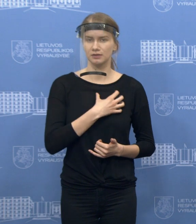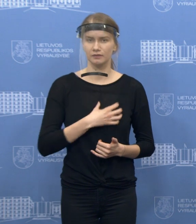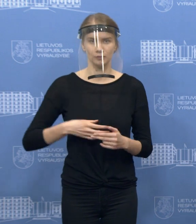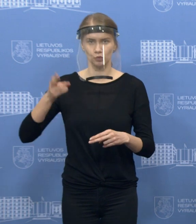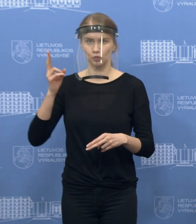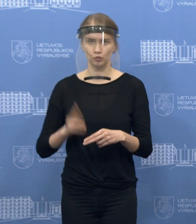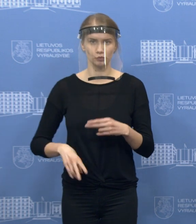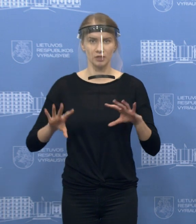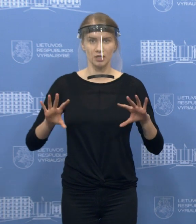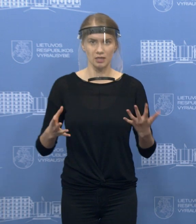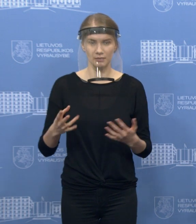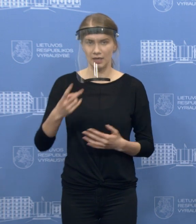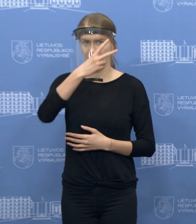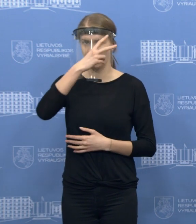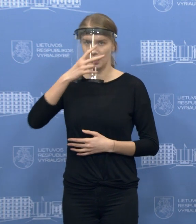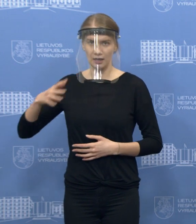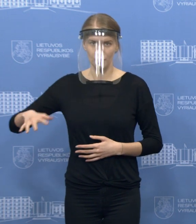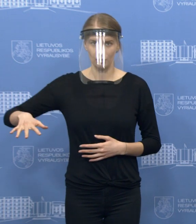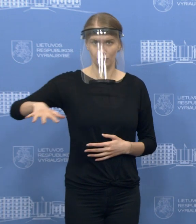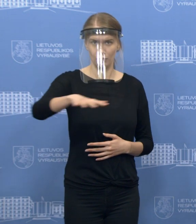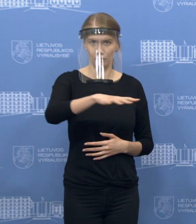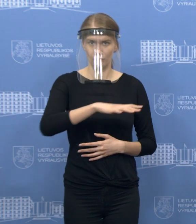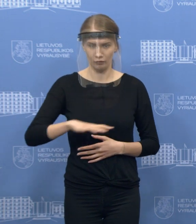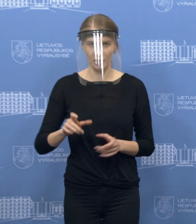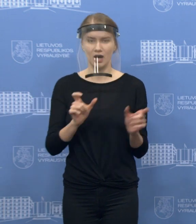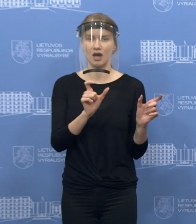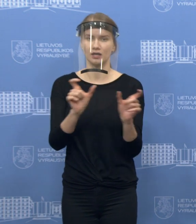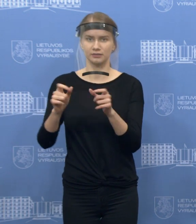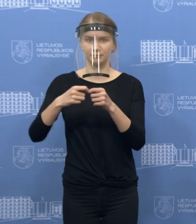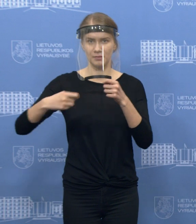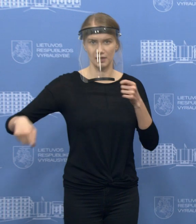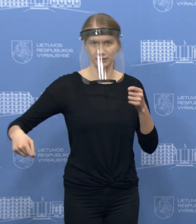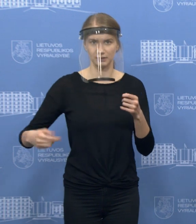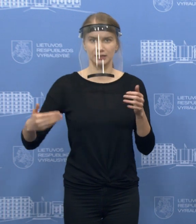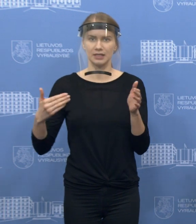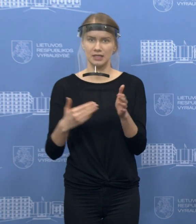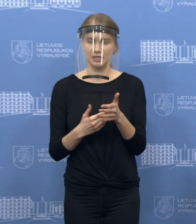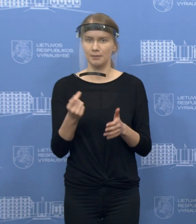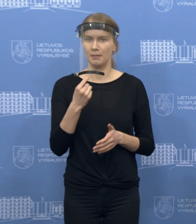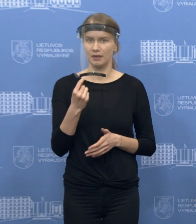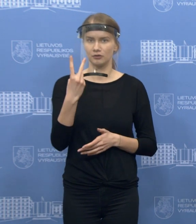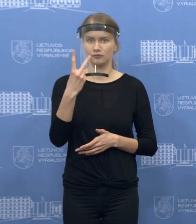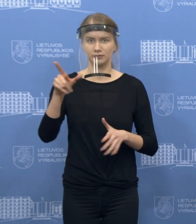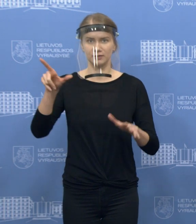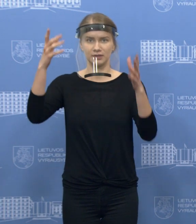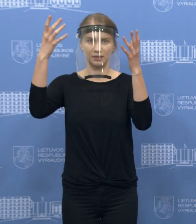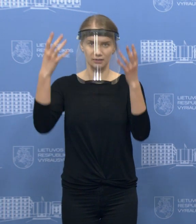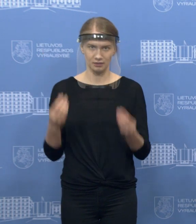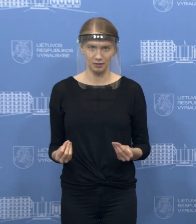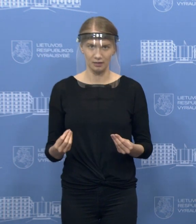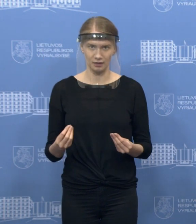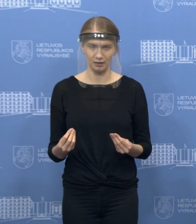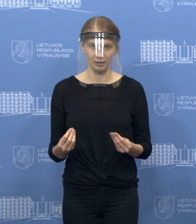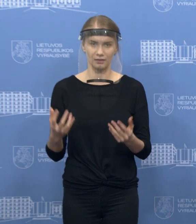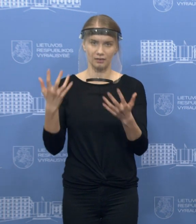Lietuvos Respublikos teritorijoje bus tęsimas karantinas iki šių metų balandžio 27 d. 24